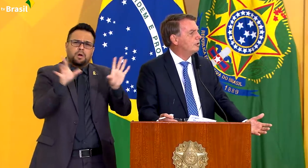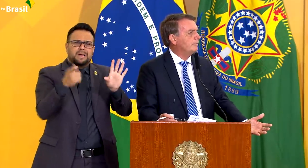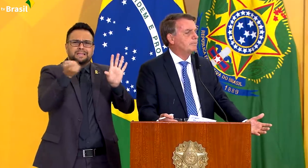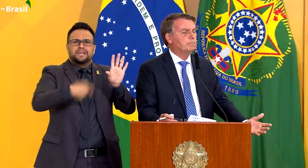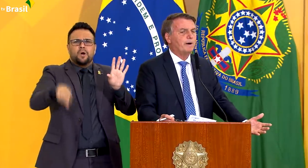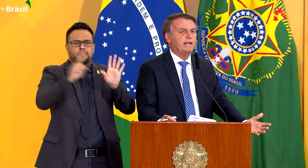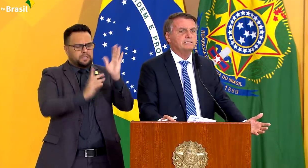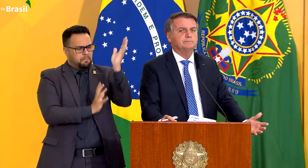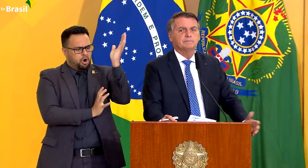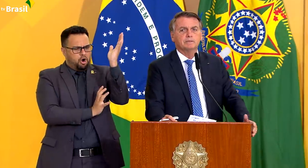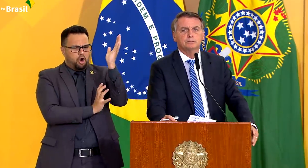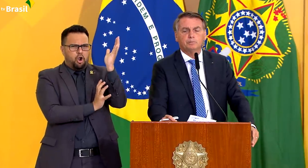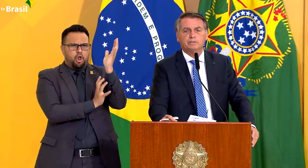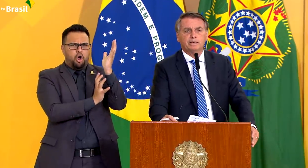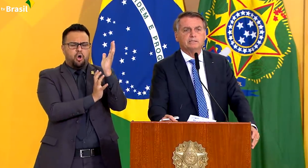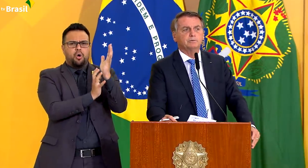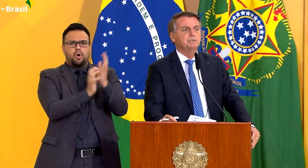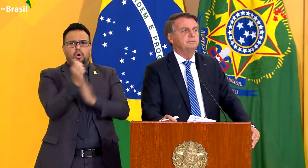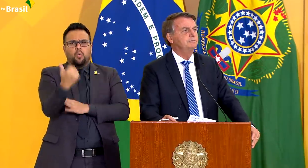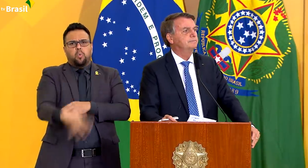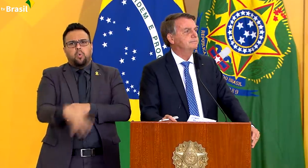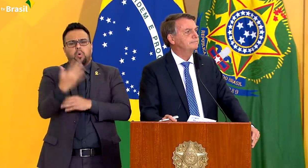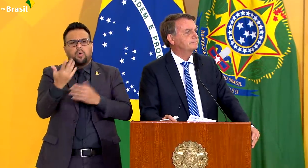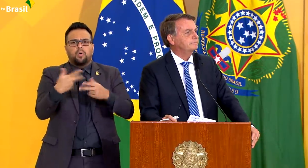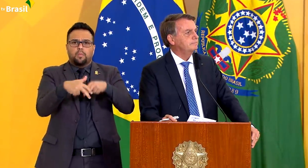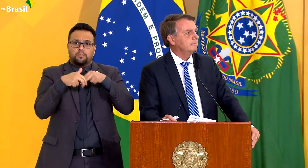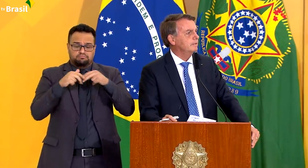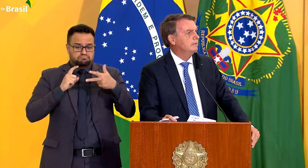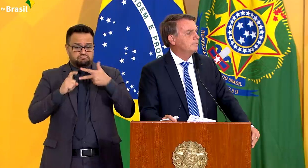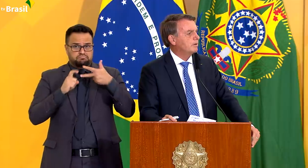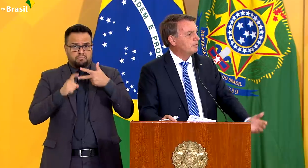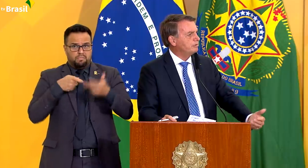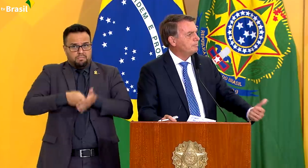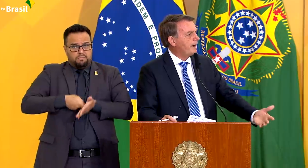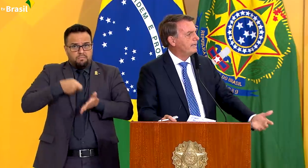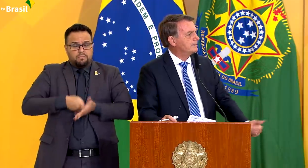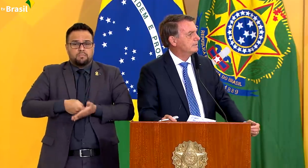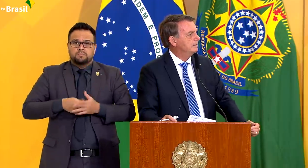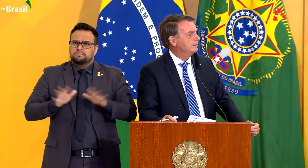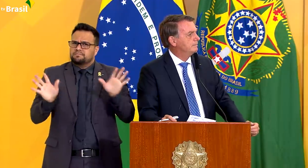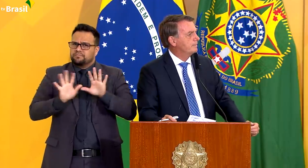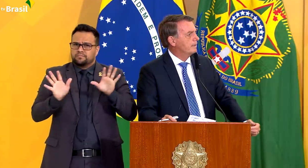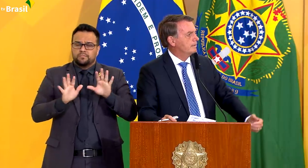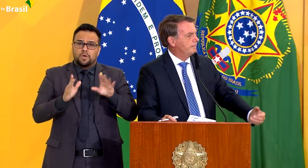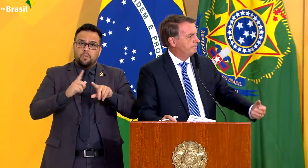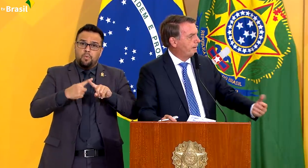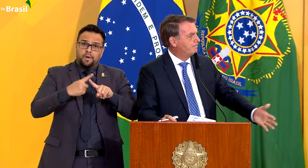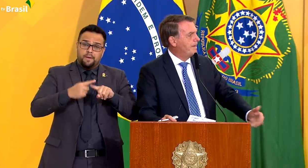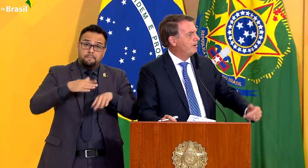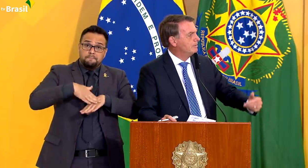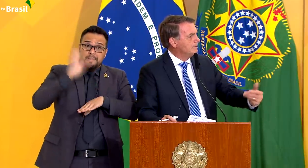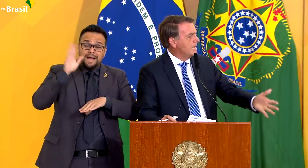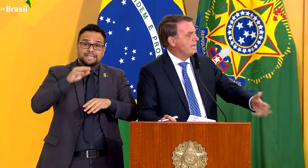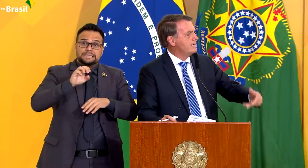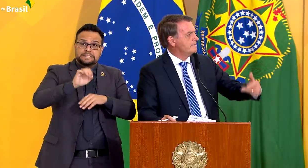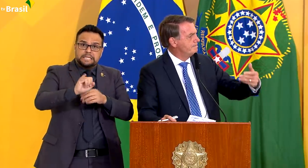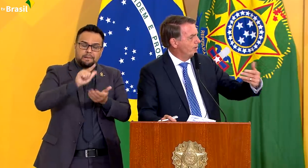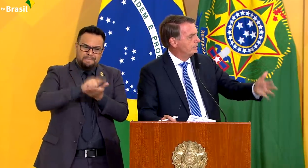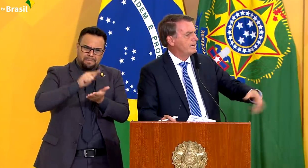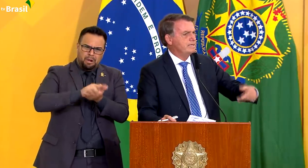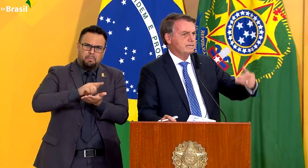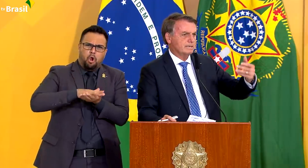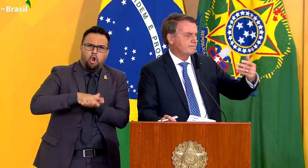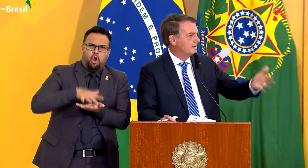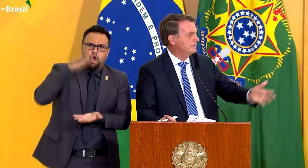tributária enorme por parte do poder executivo. Porque quanto mais papel, lei,